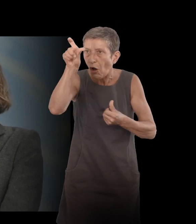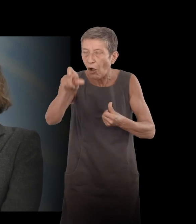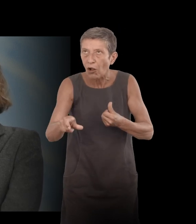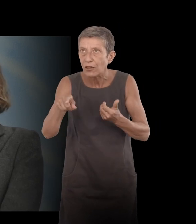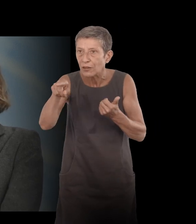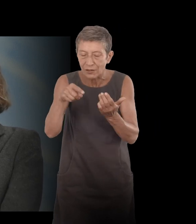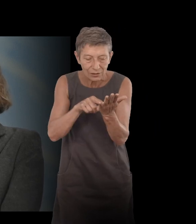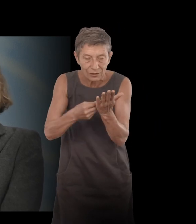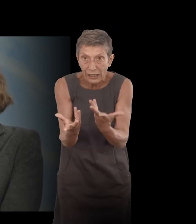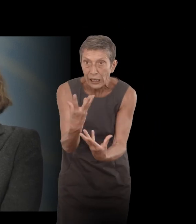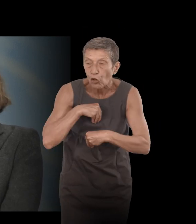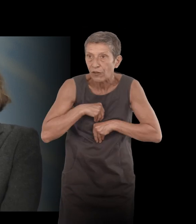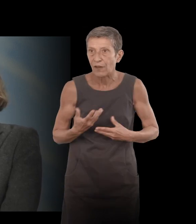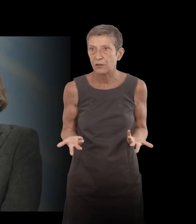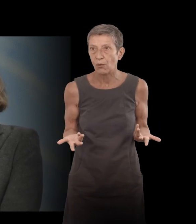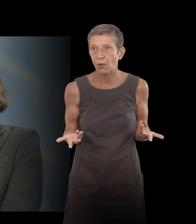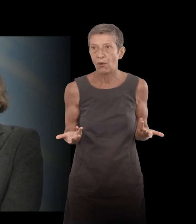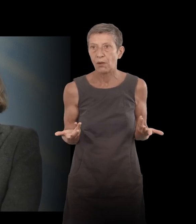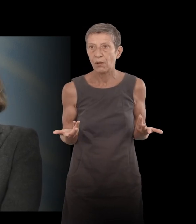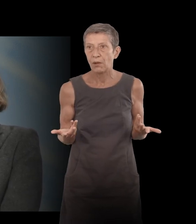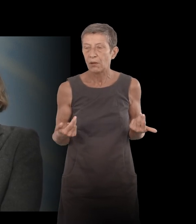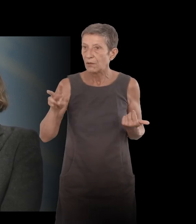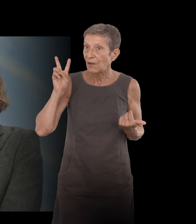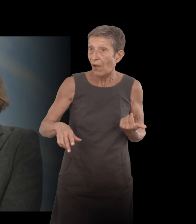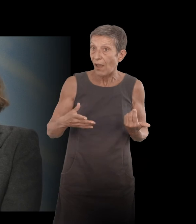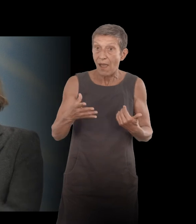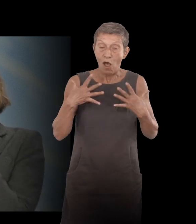s'identifier au corps qui saigne tout simplement et